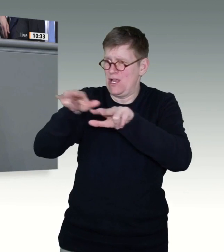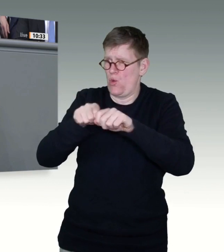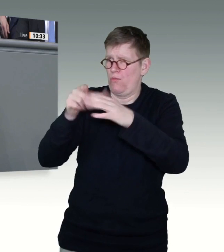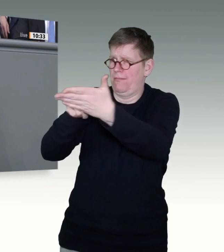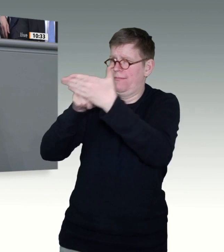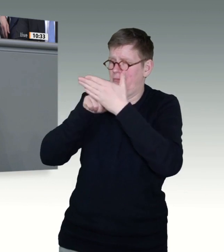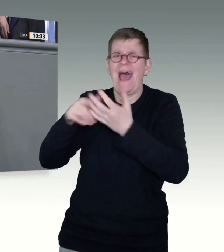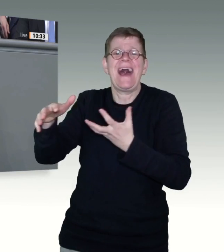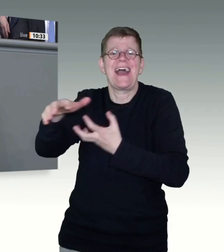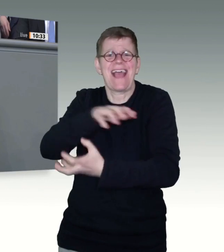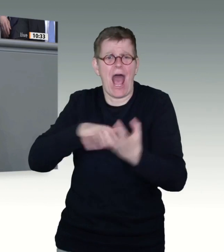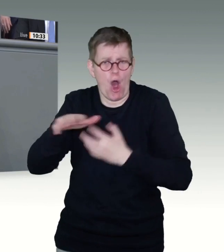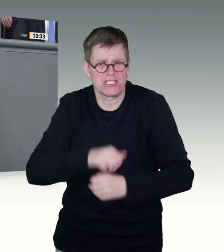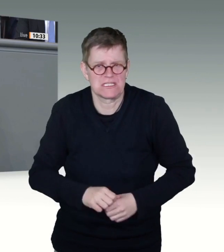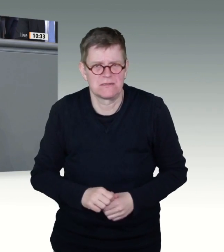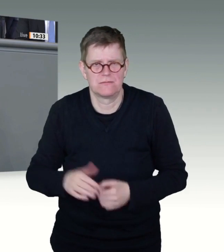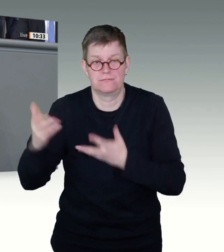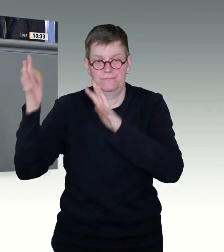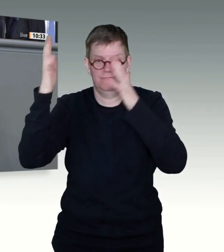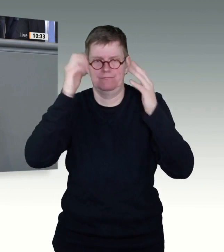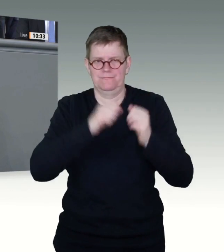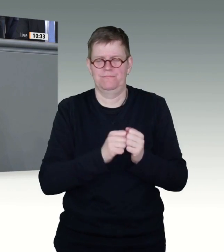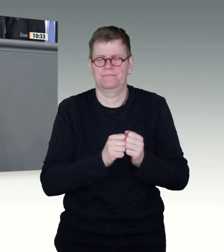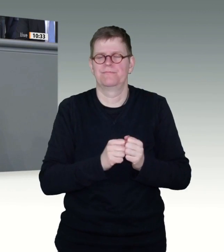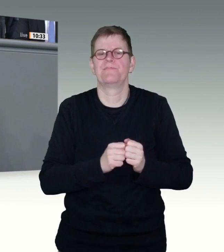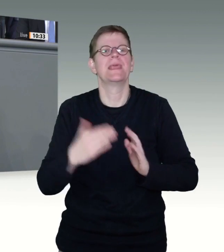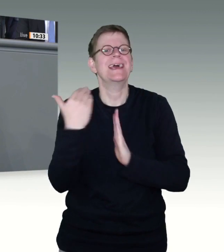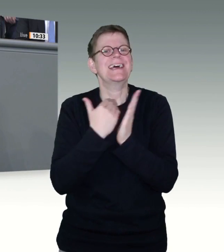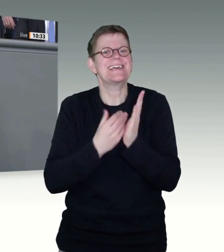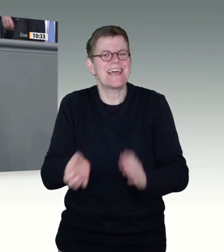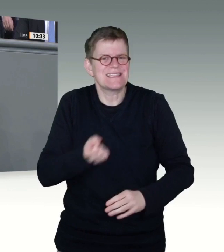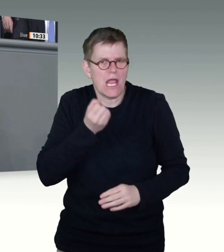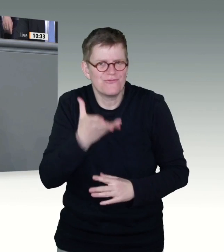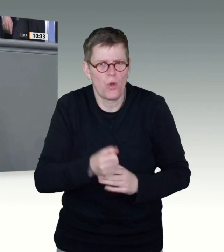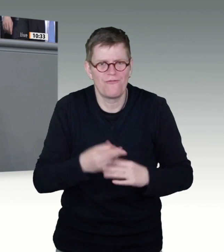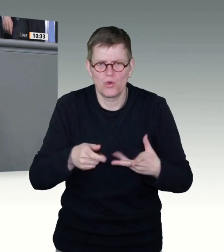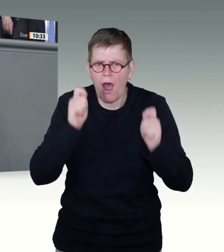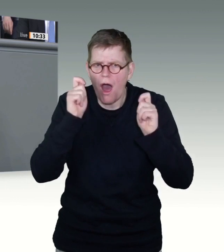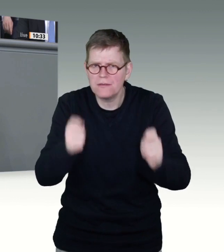ausgerichtet. Und anscheinend versuchen auch noch Kollegen dieses Hauses, daraus monetären Profit zu schlagen.